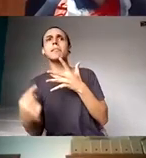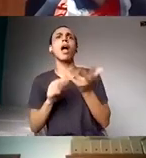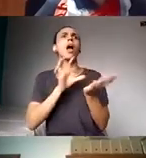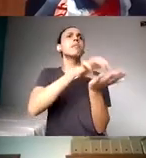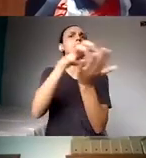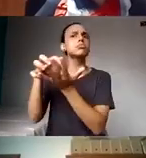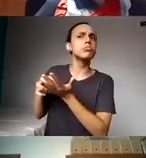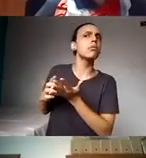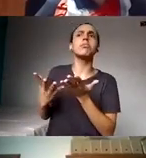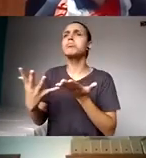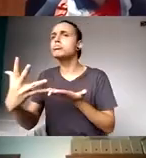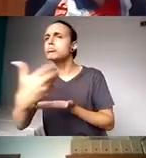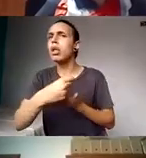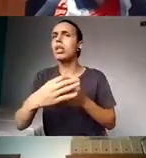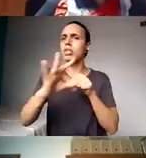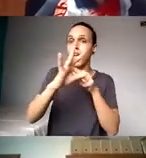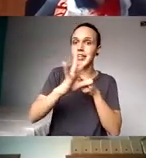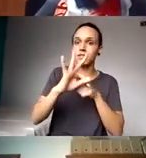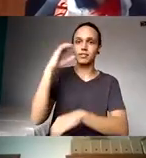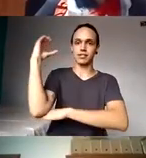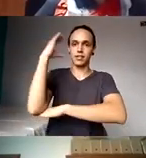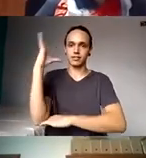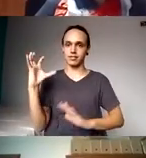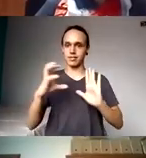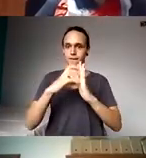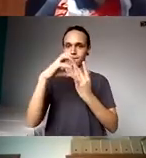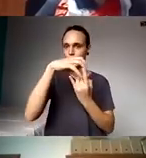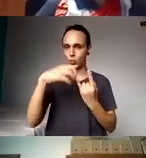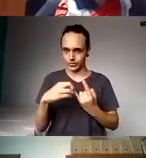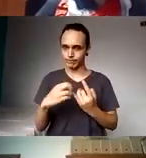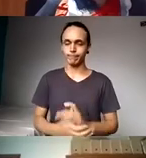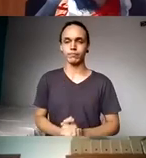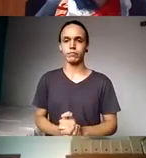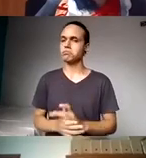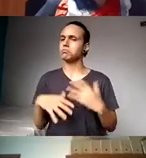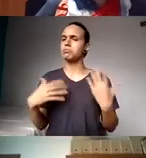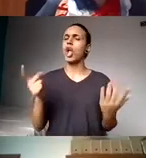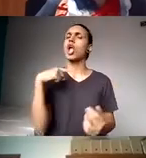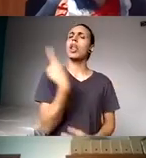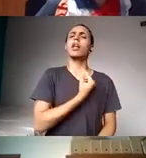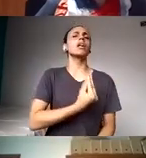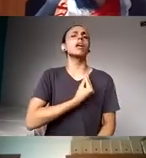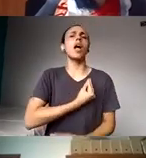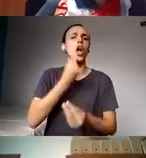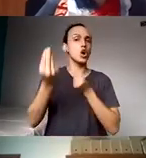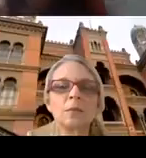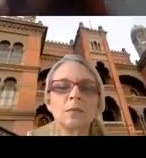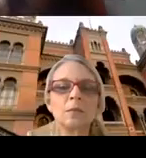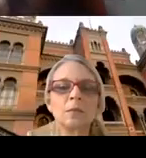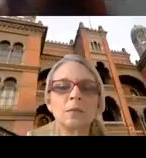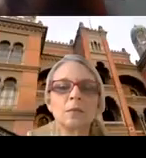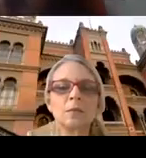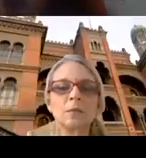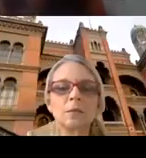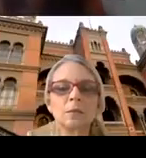técnico-científica da Fiocruz. Como a gente funciona? A gente tem um GT ampliado que se